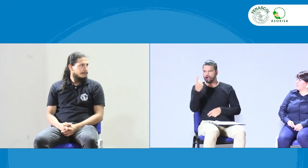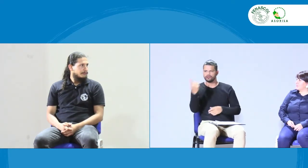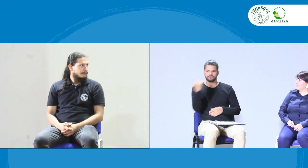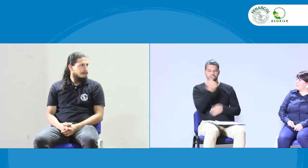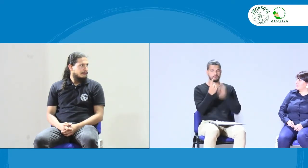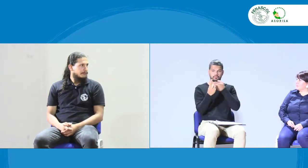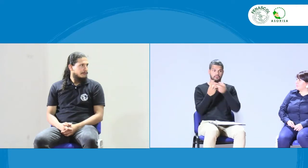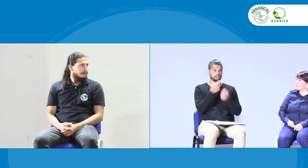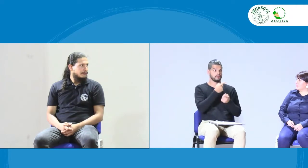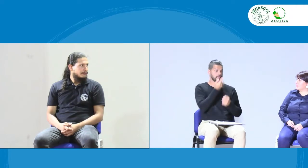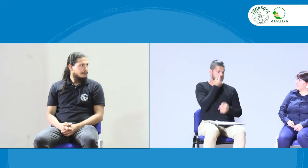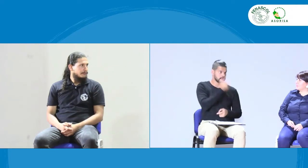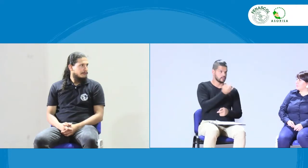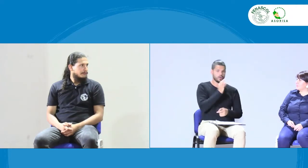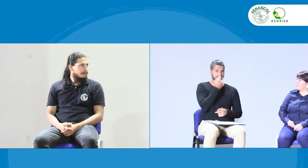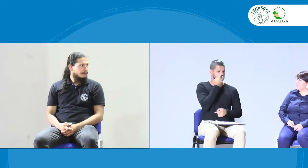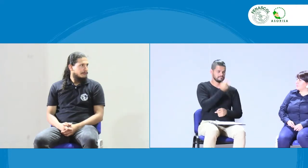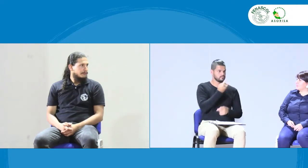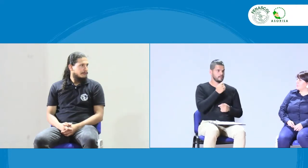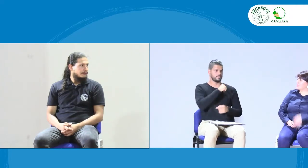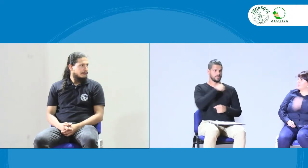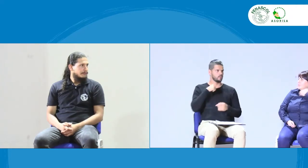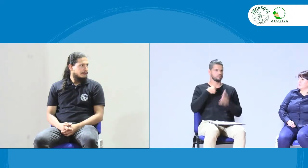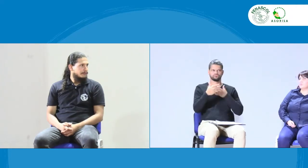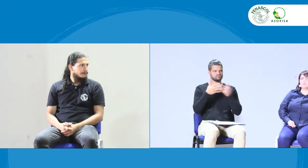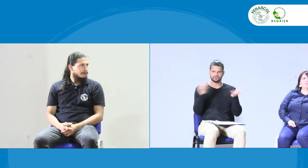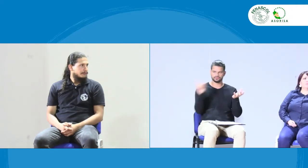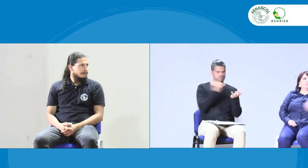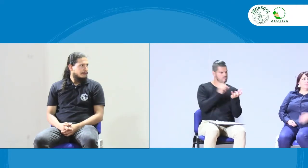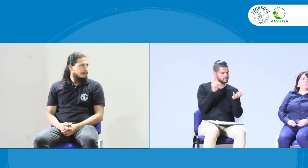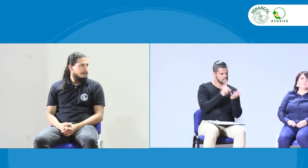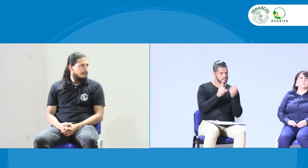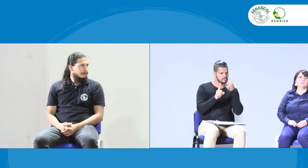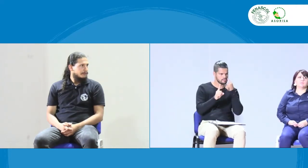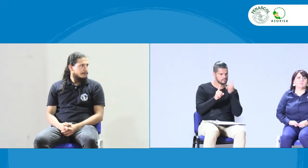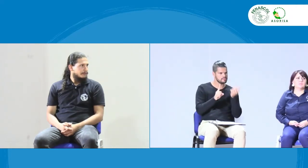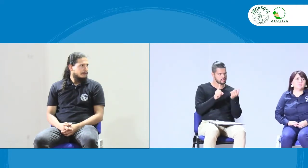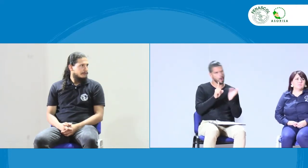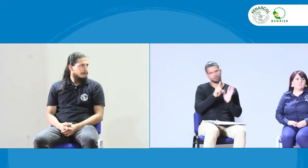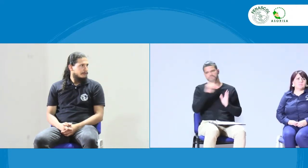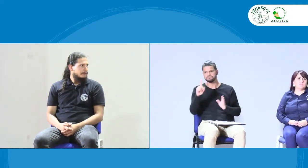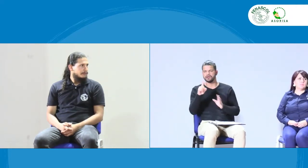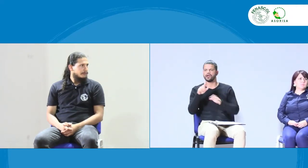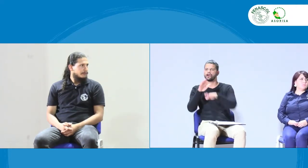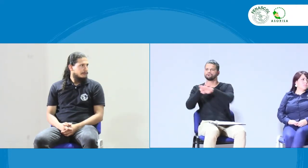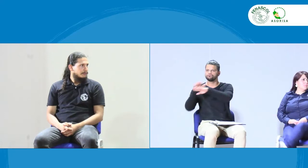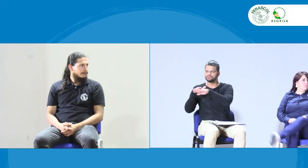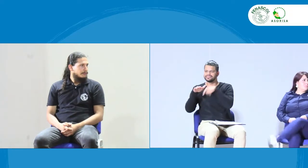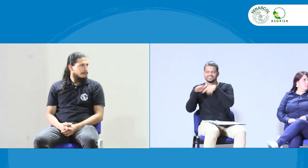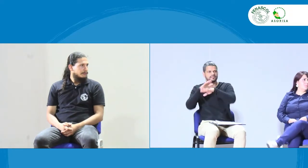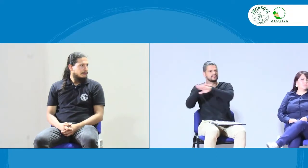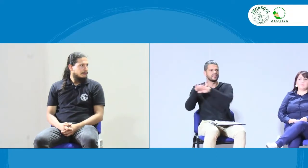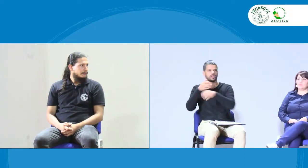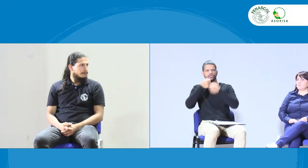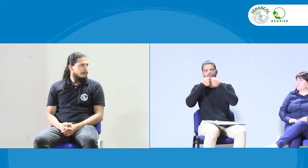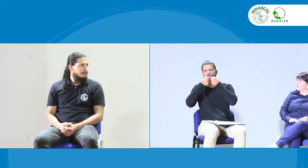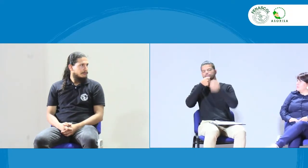grupo de jóvenes, el movimiento asociativo de las personas jóvenes también. Porque puede que no tengan interés, pero pues las personas que trabajan de manera individual